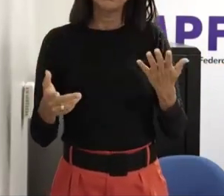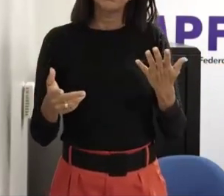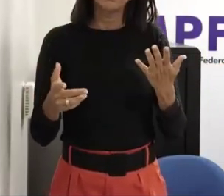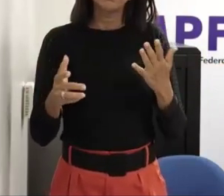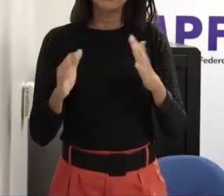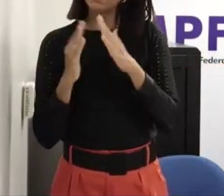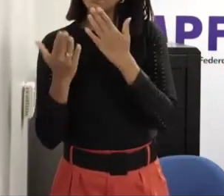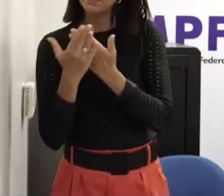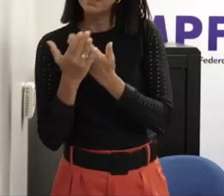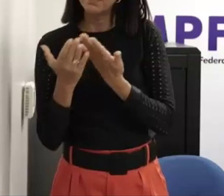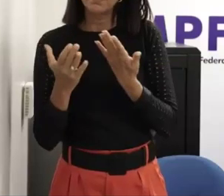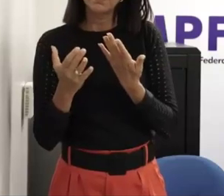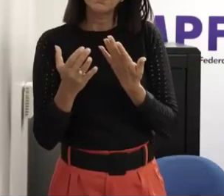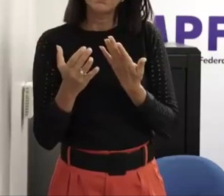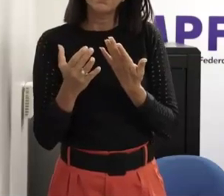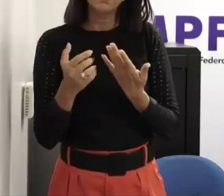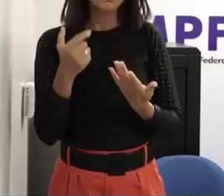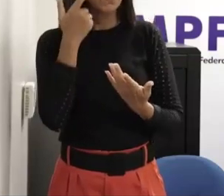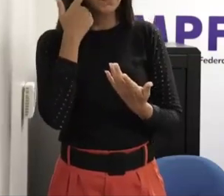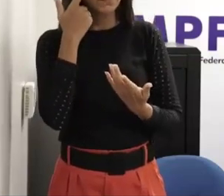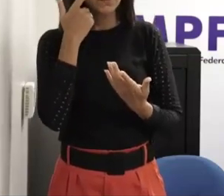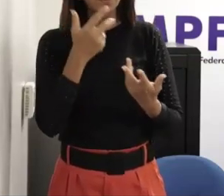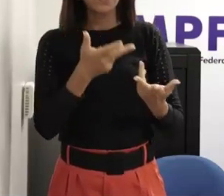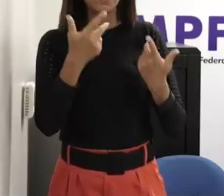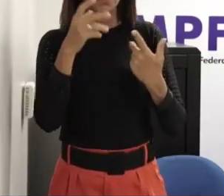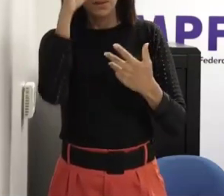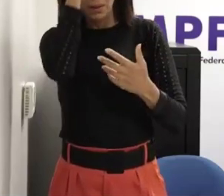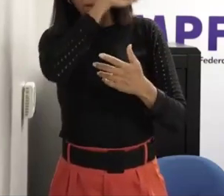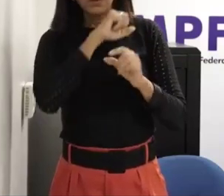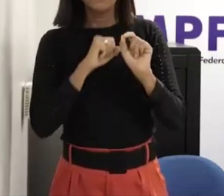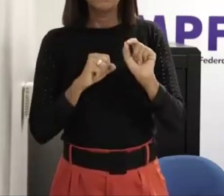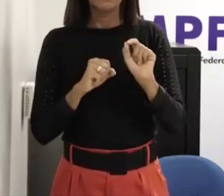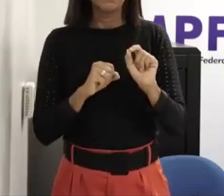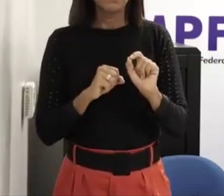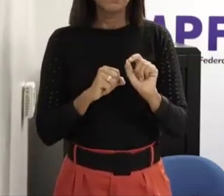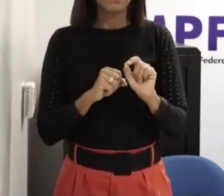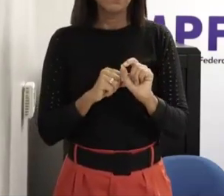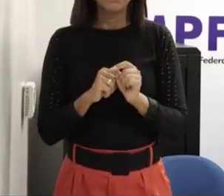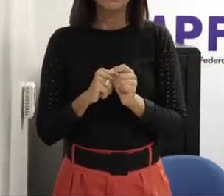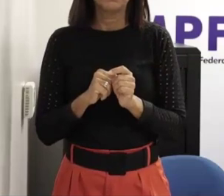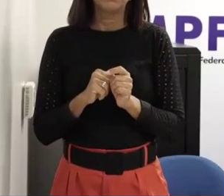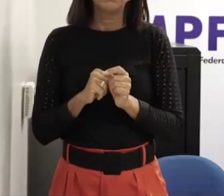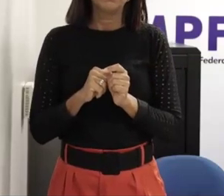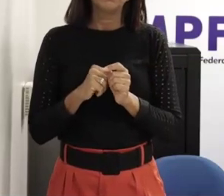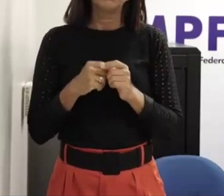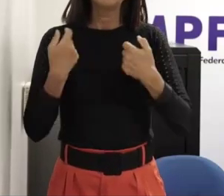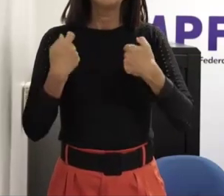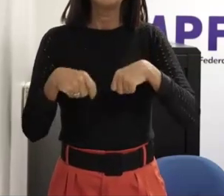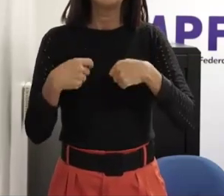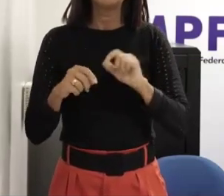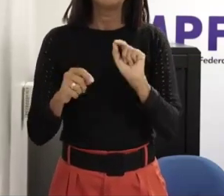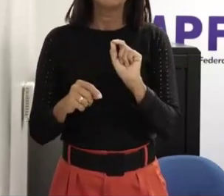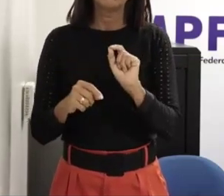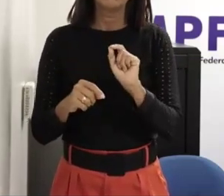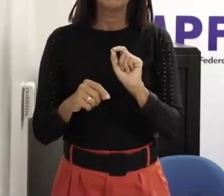na sua fala eu eu eu infiro do que o senhor falou né é que há necessidade de